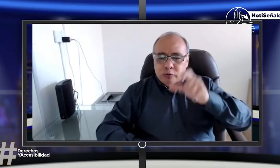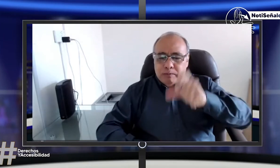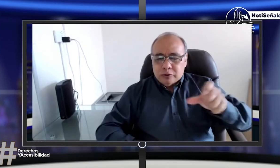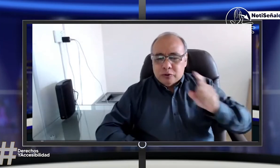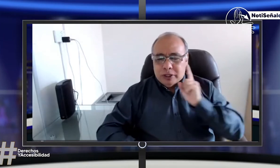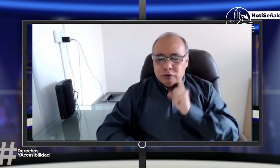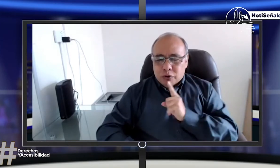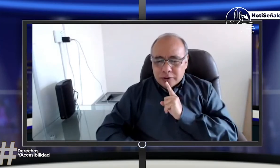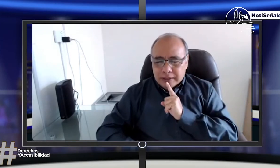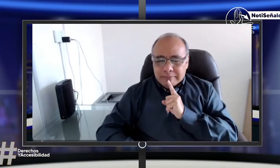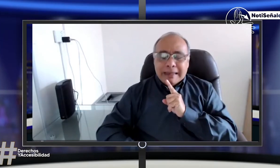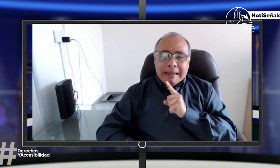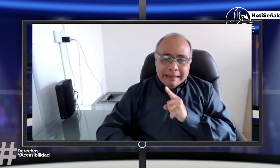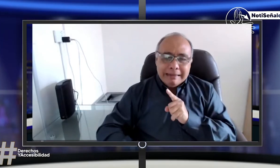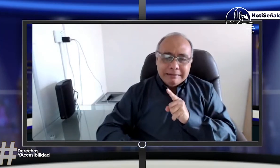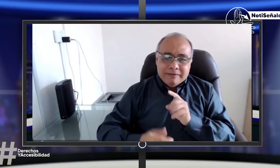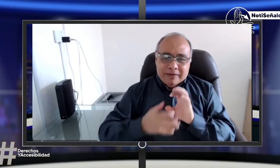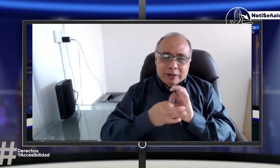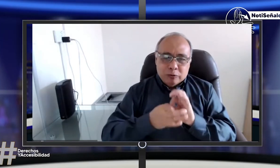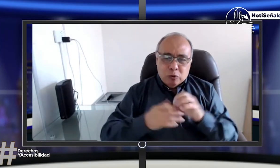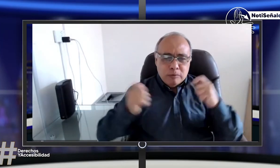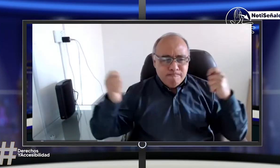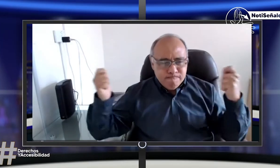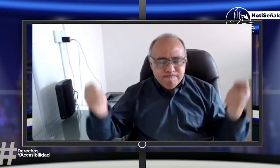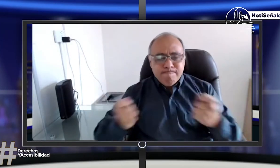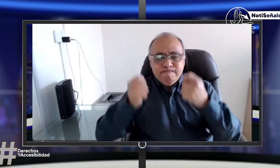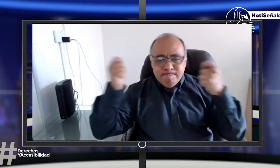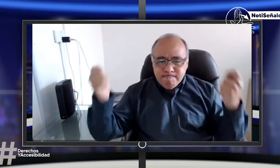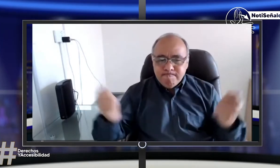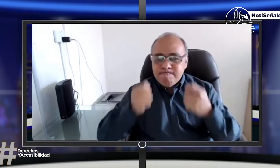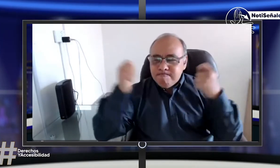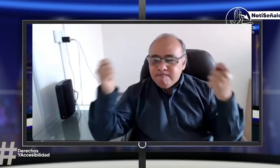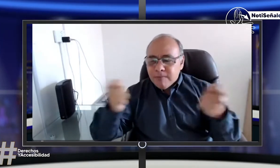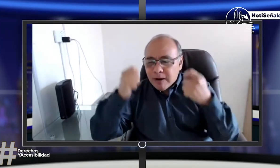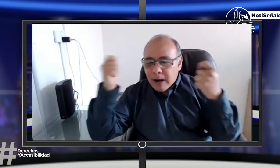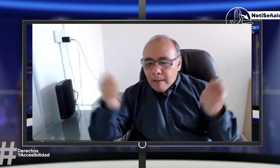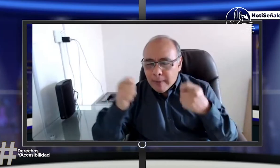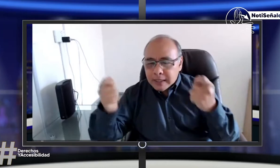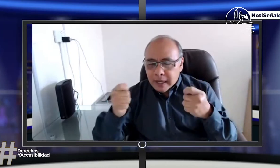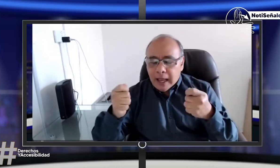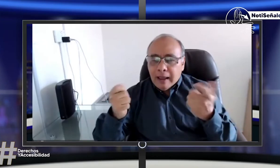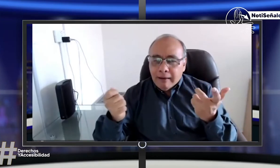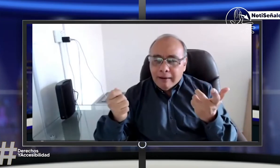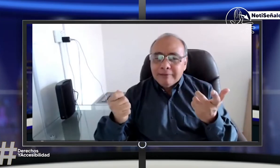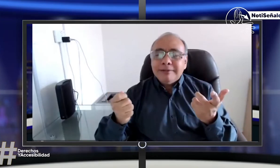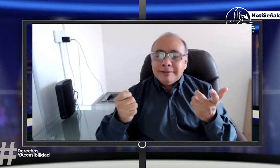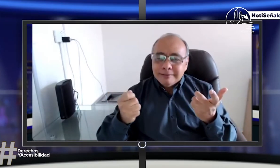Recordemos nuestra campaña de los derechos para las personas sordas. Continuamos en ella.